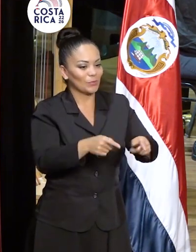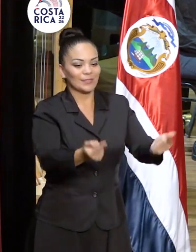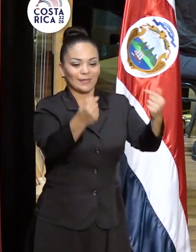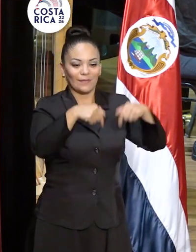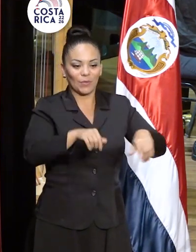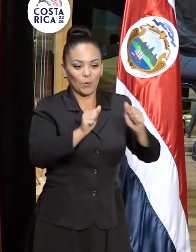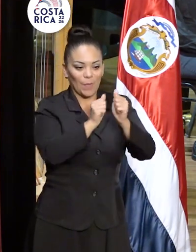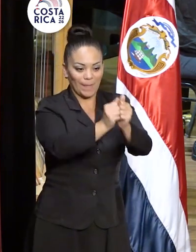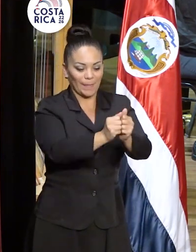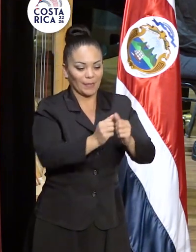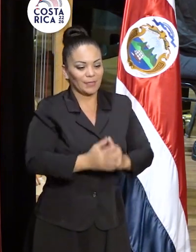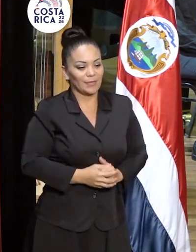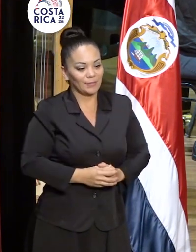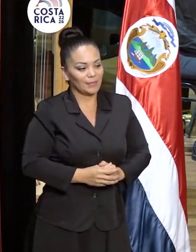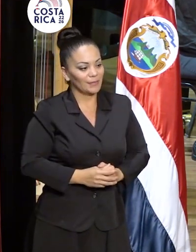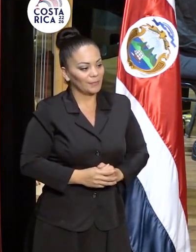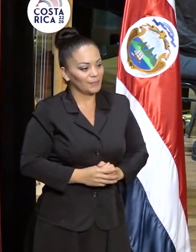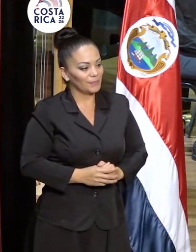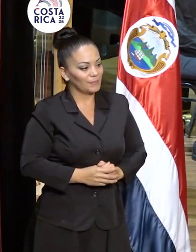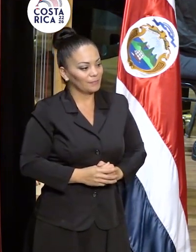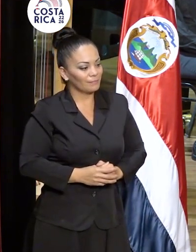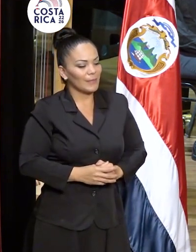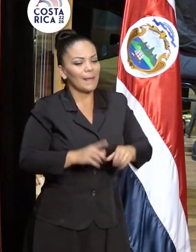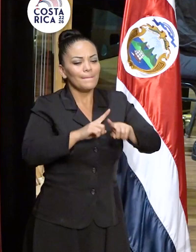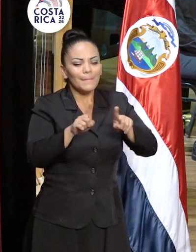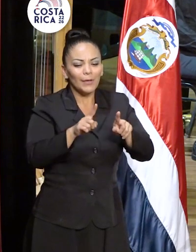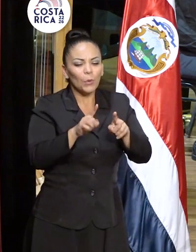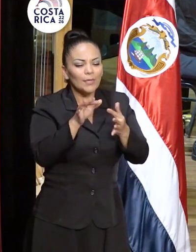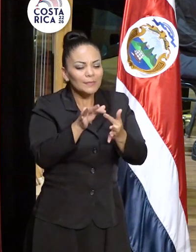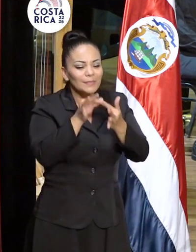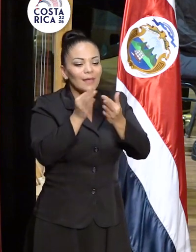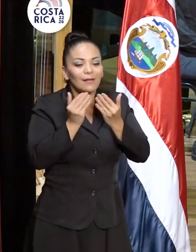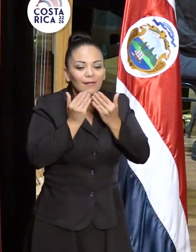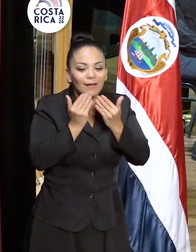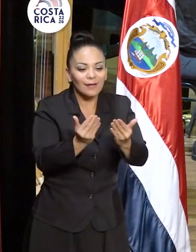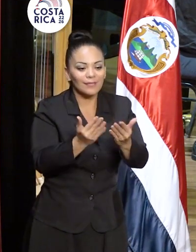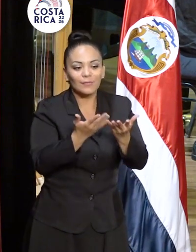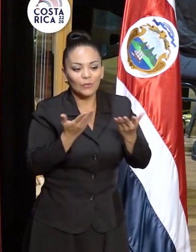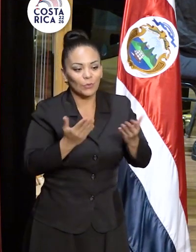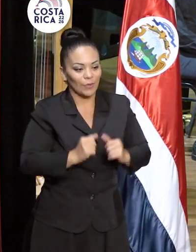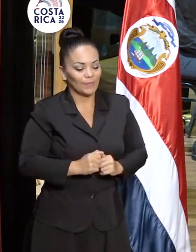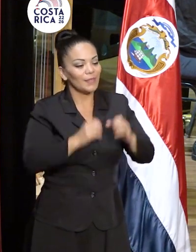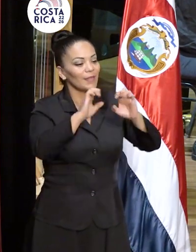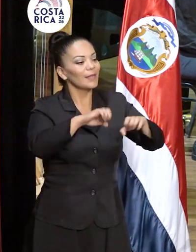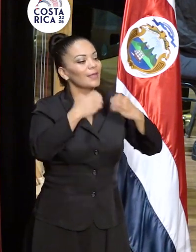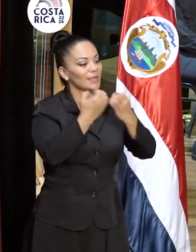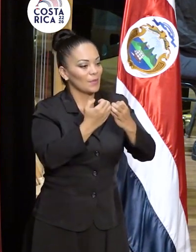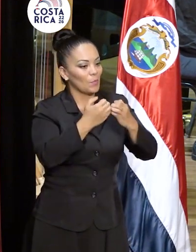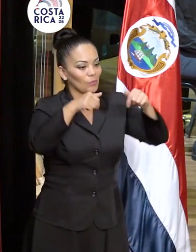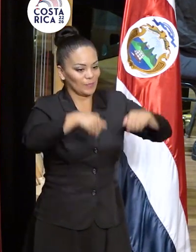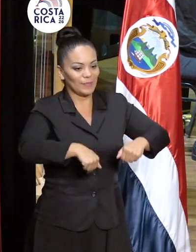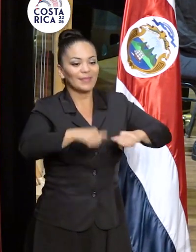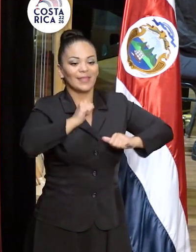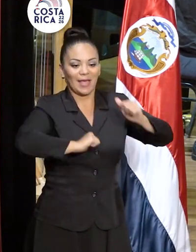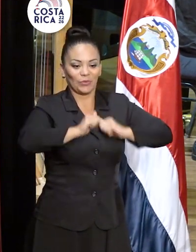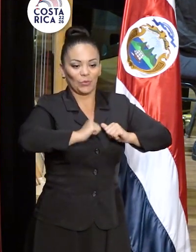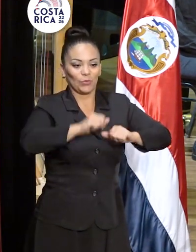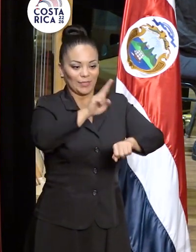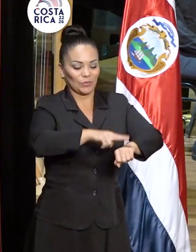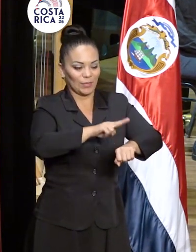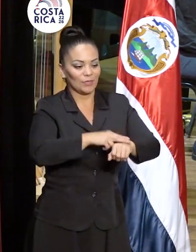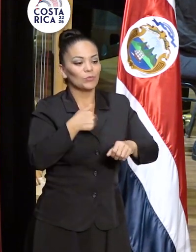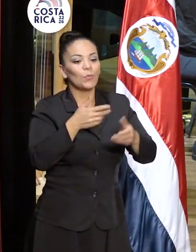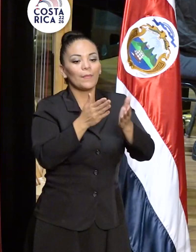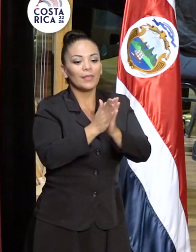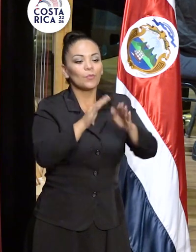acompañarnos, pero quiero hacer un agradecimiento muy especial al equipo del Teatro Nacional y les voy a pedir,